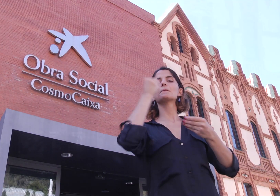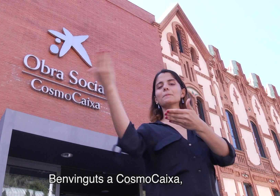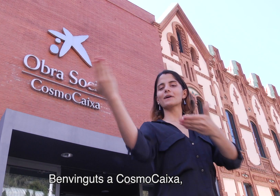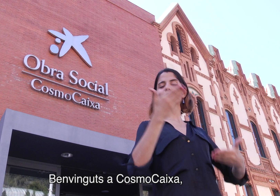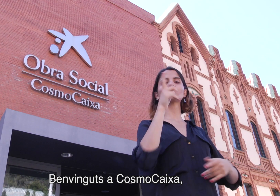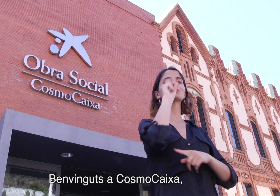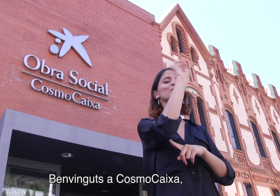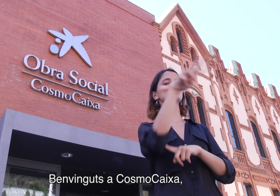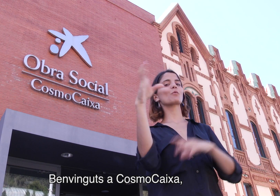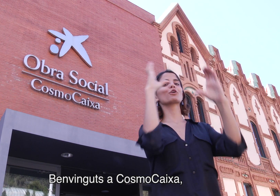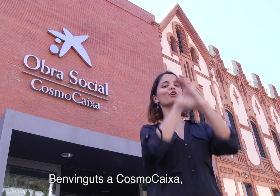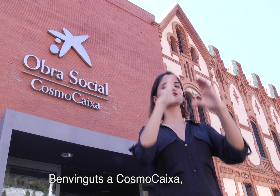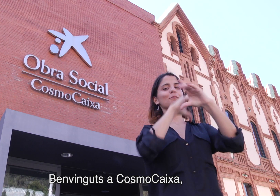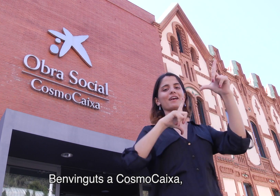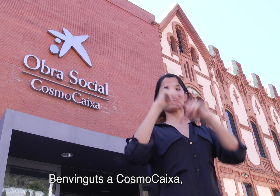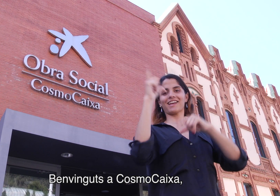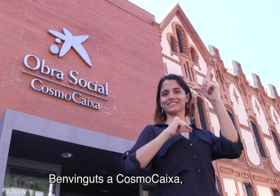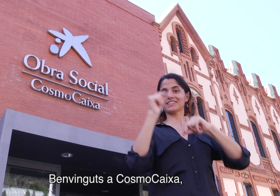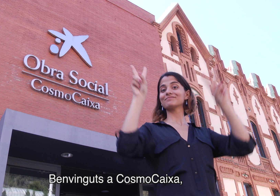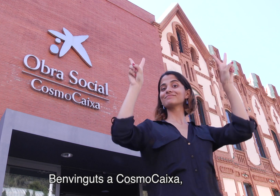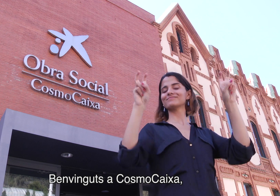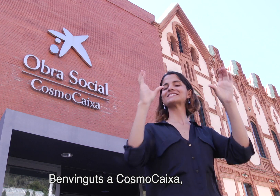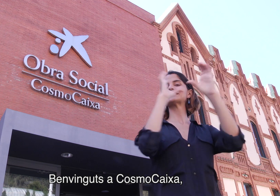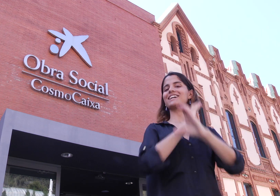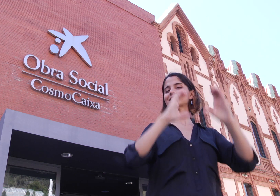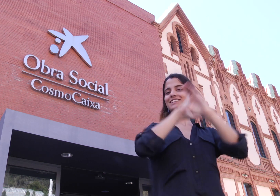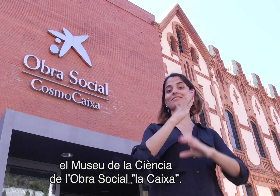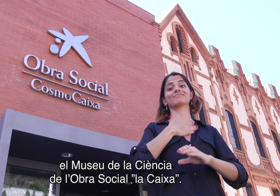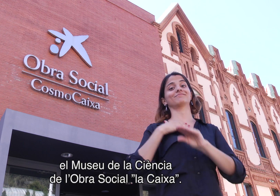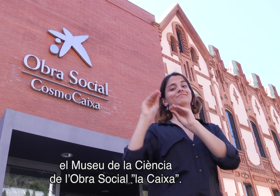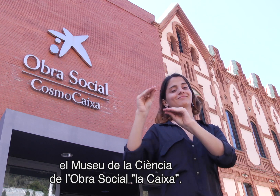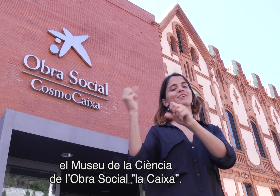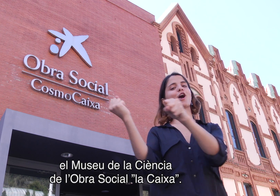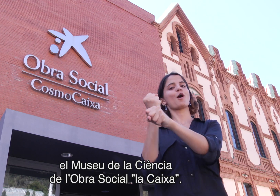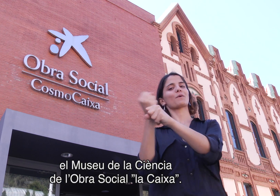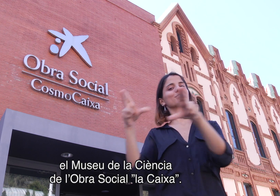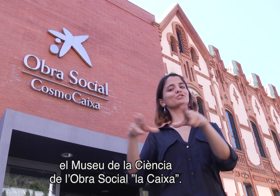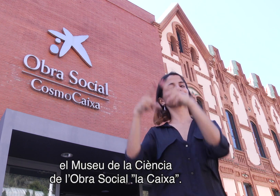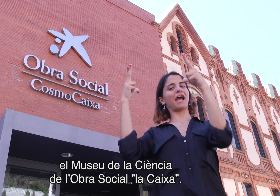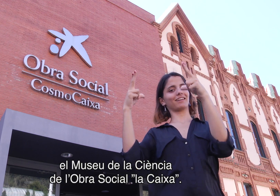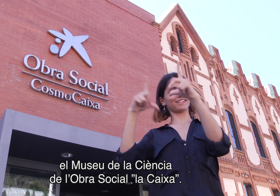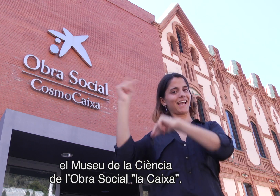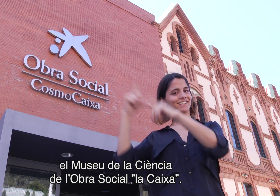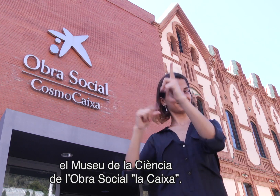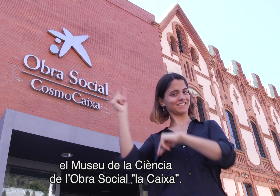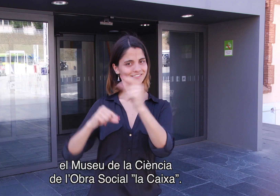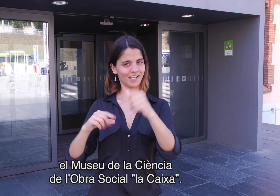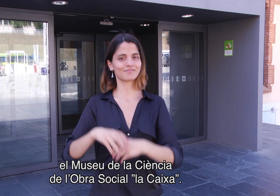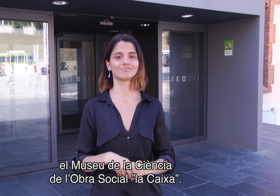La Benvinguts a Cosmocaixa, el museu de la ciència de l'obra social La Caixa. A